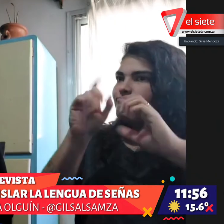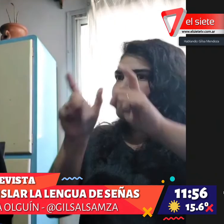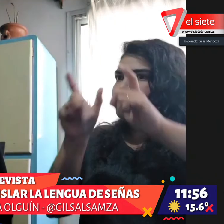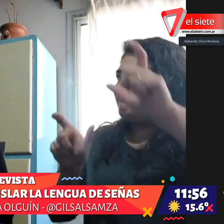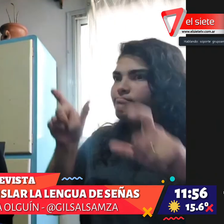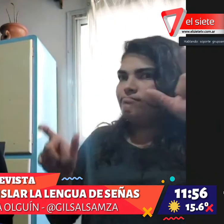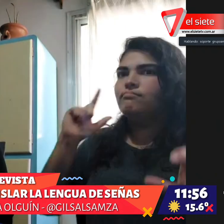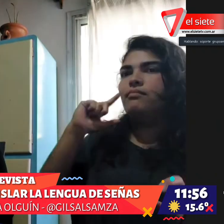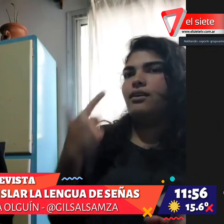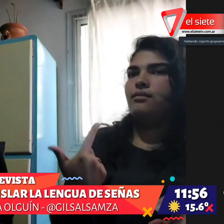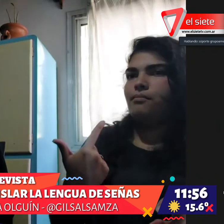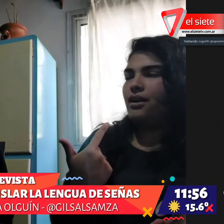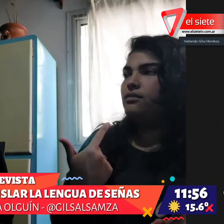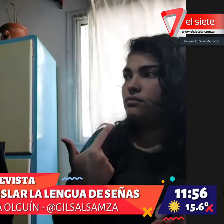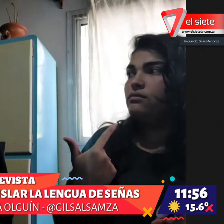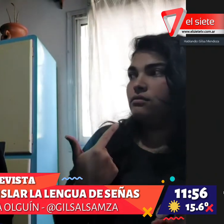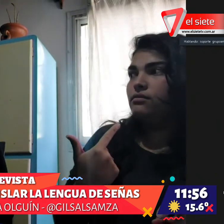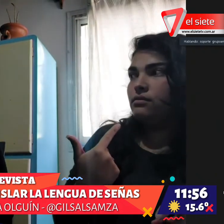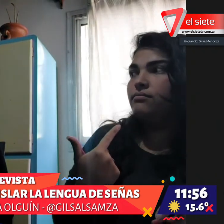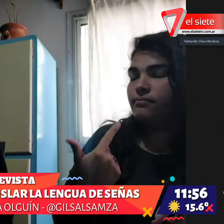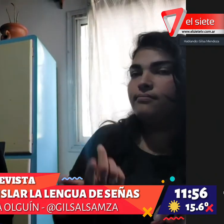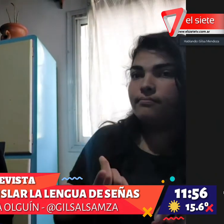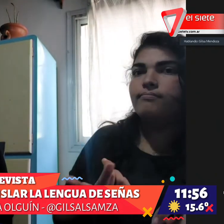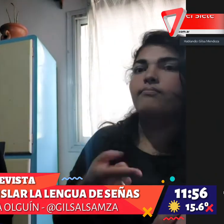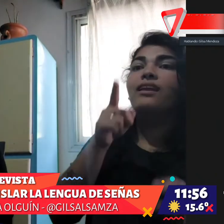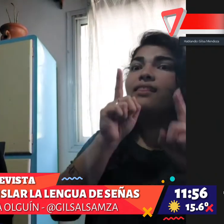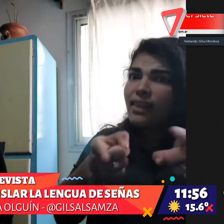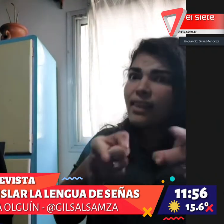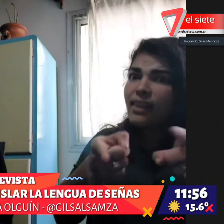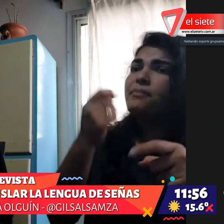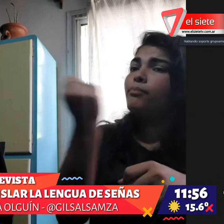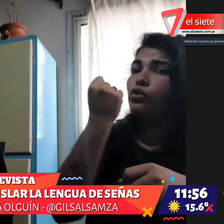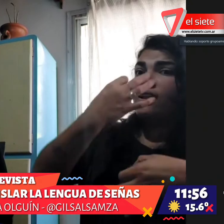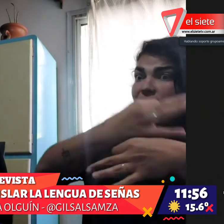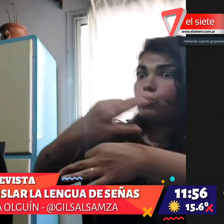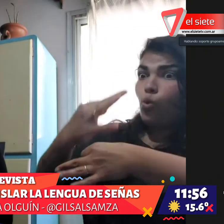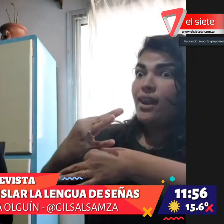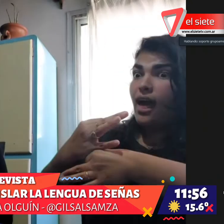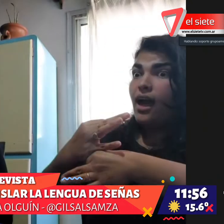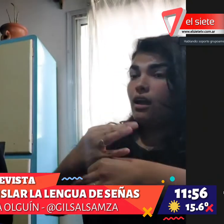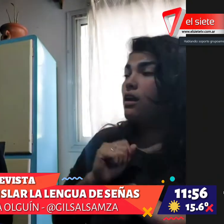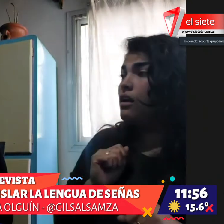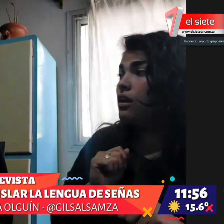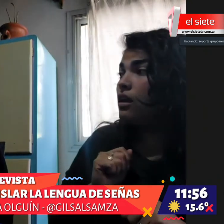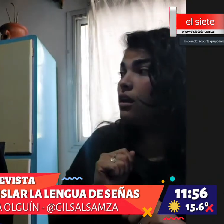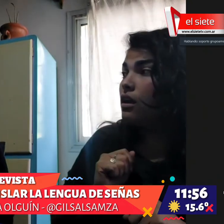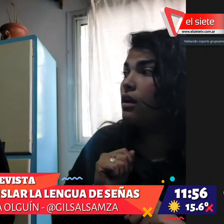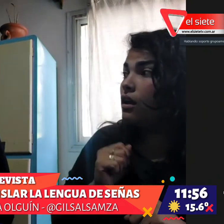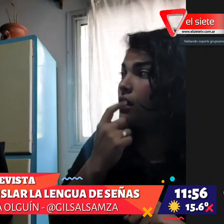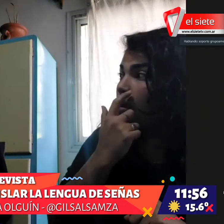Claro. Que aprendemos a poder comunicarnos las personas sordas. Claro, perfecta la aclaración. Eso es lo que lo conocíamos. Claro, uno por ahí desconociendo,